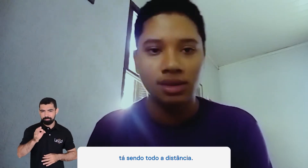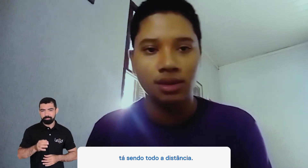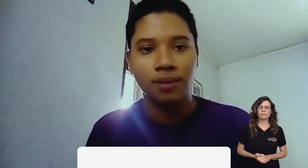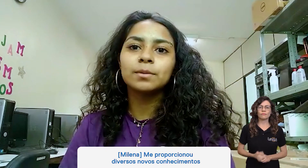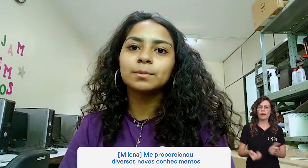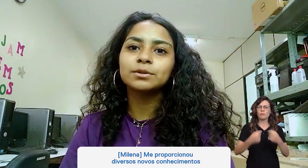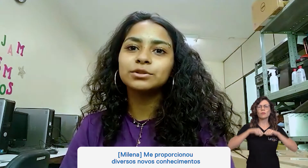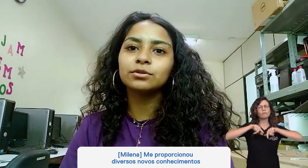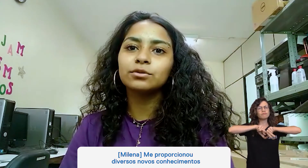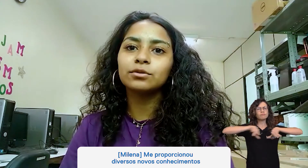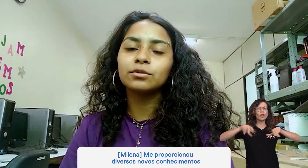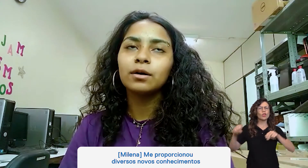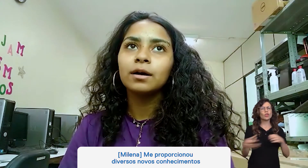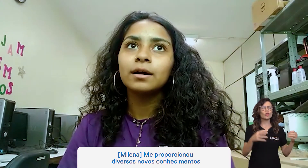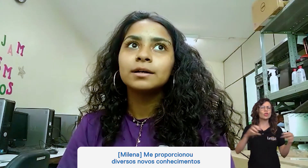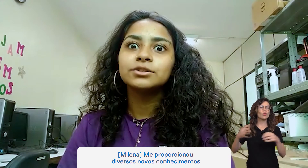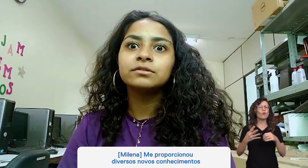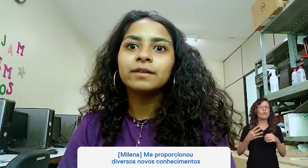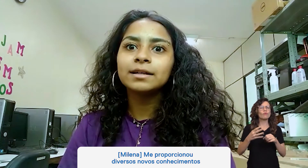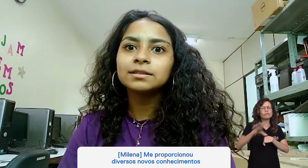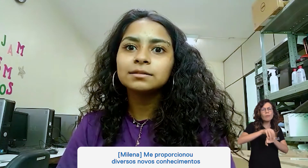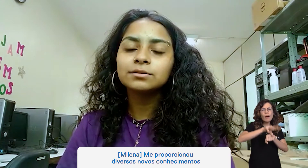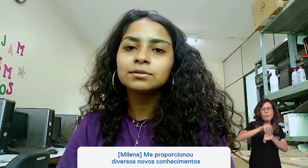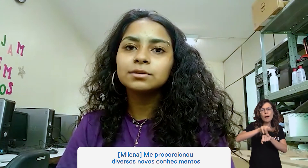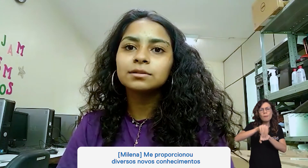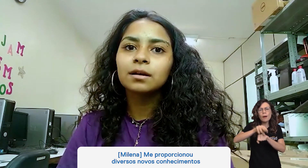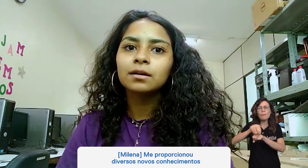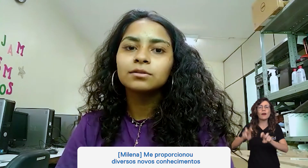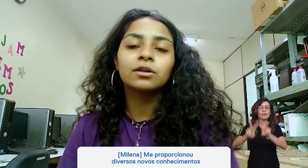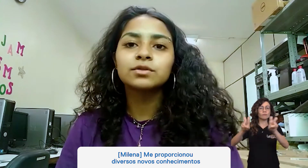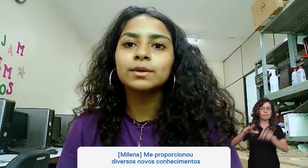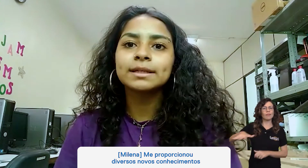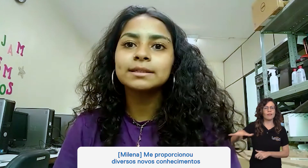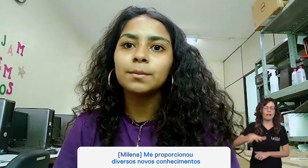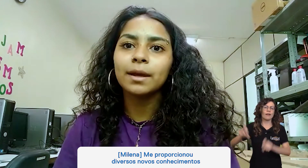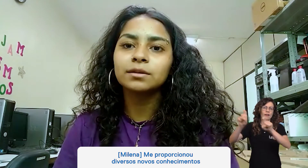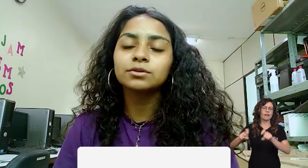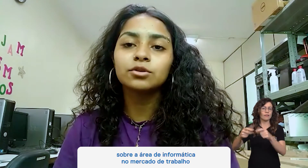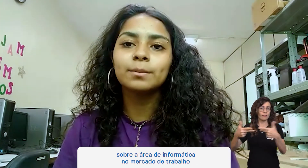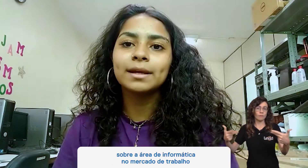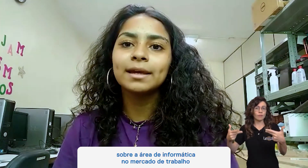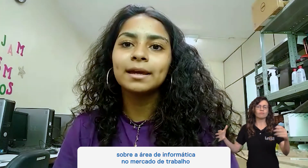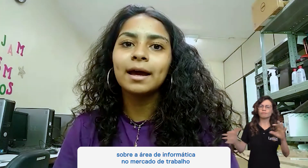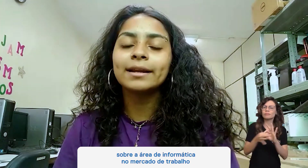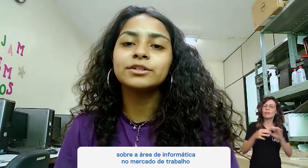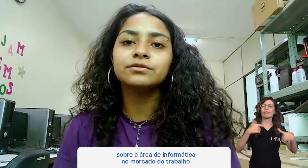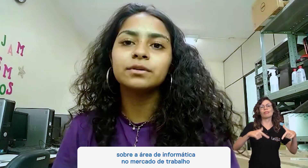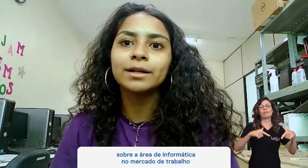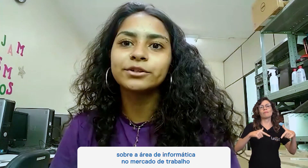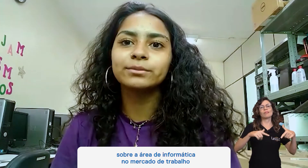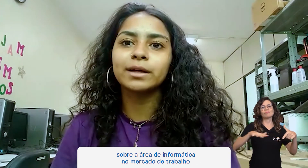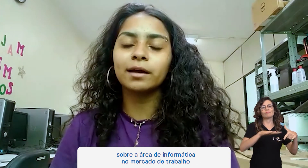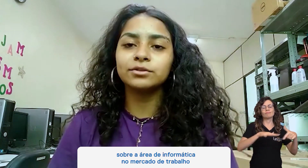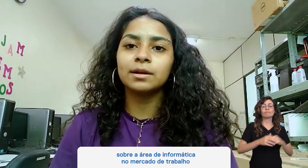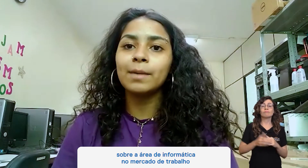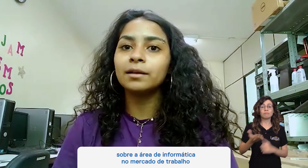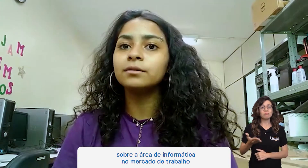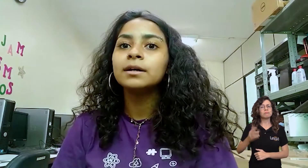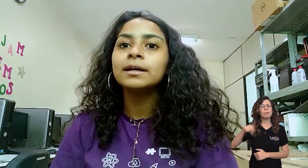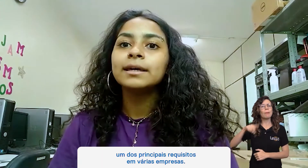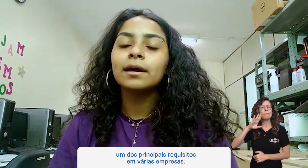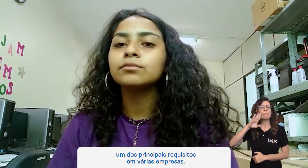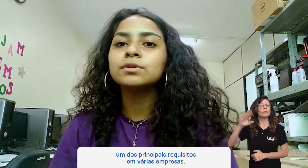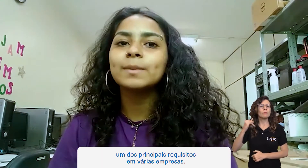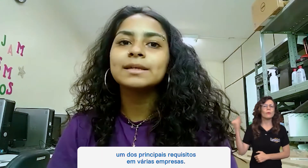tudo à distância, né? Me proporcionou diversos novos conhecimentos sobre a área de informática no mercado de